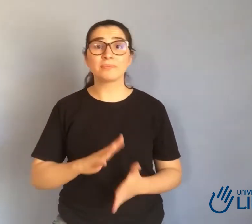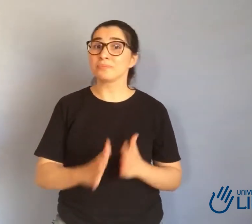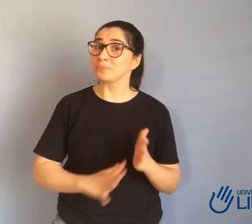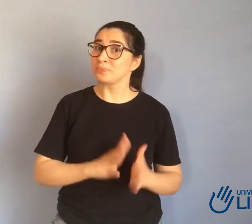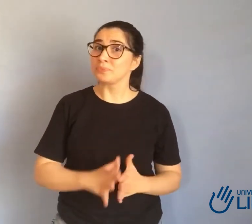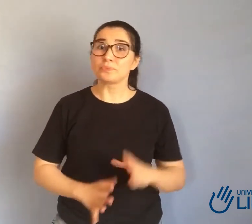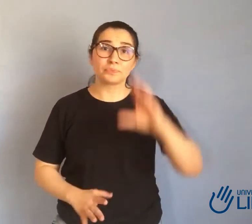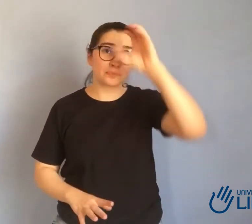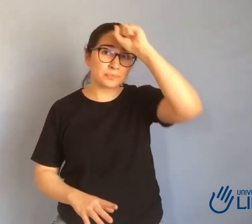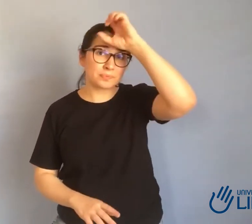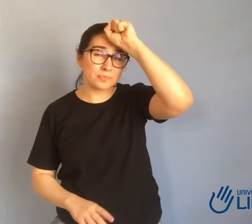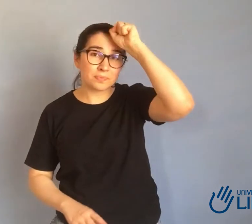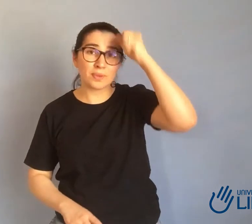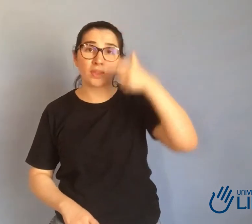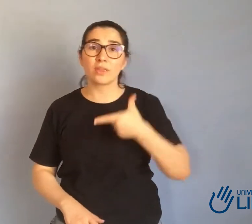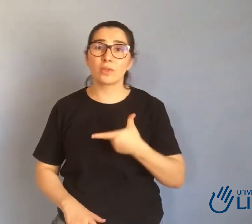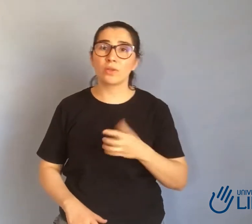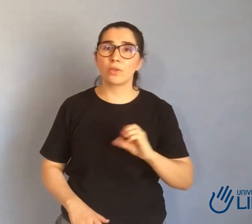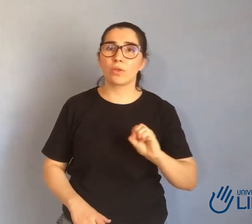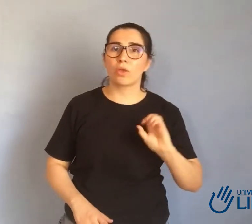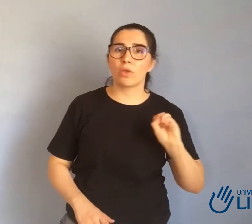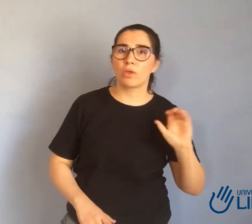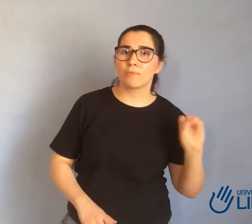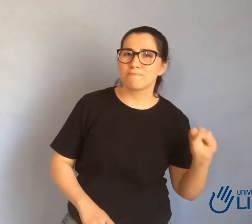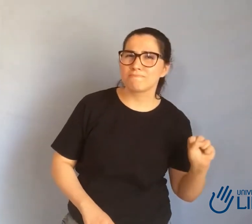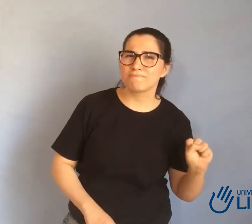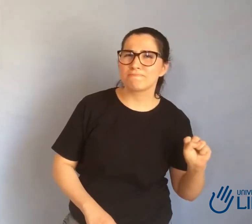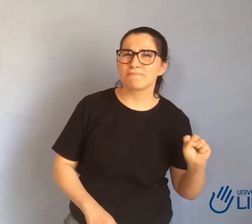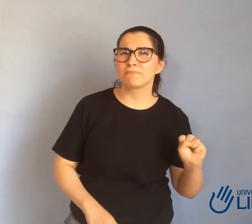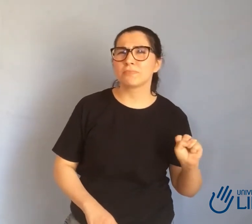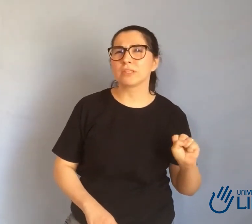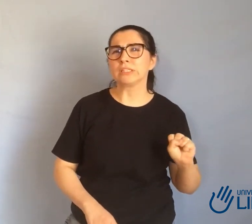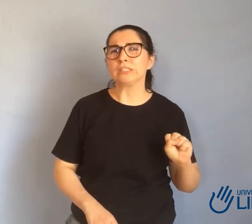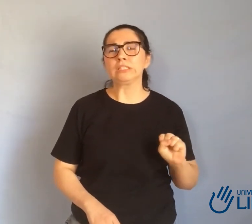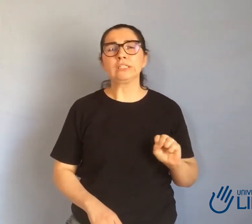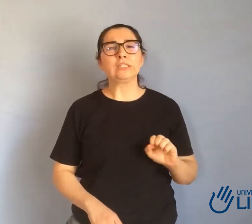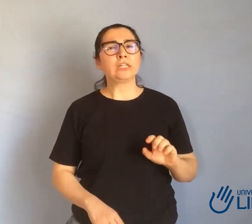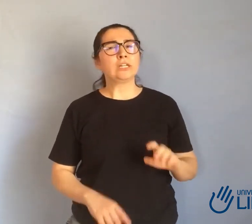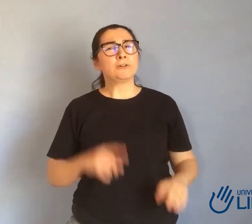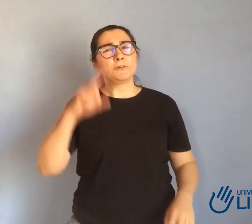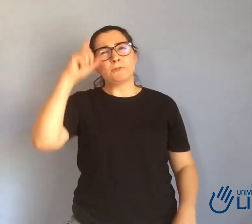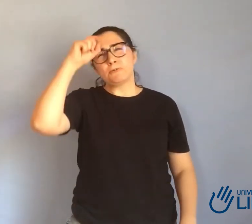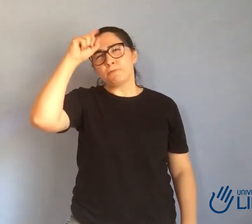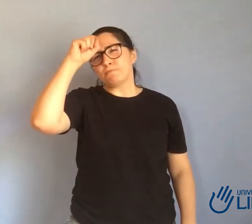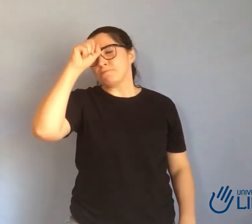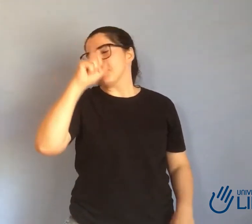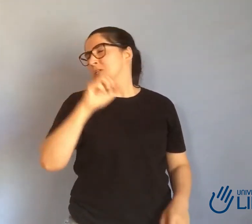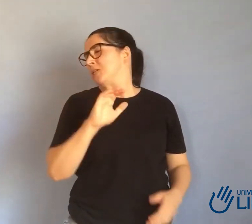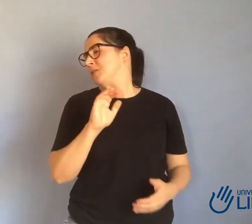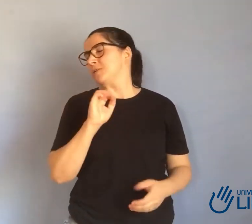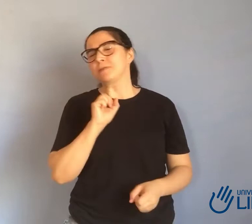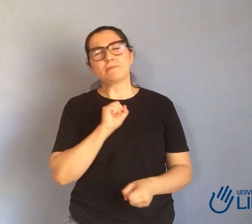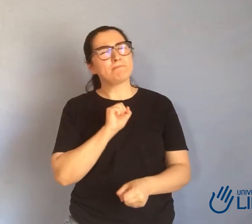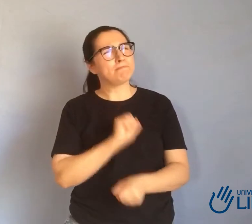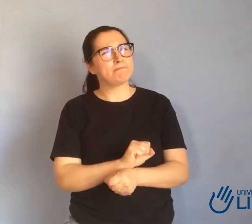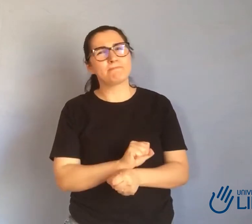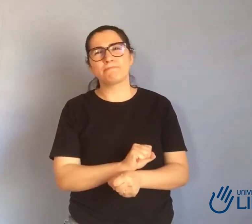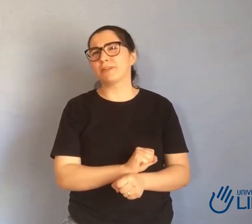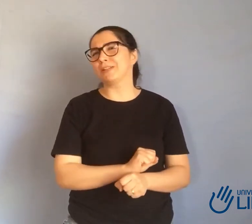é Edline e eu comecei a aprender a Libras no ano de 2008 e foi algo